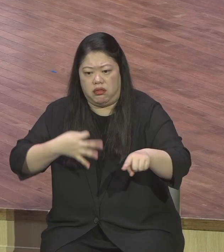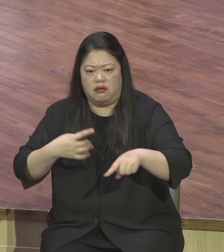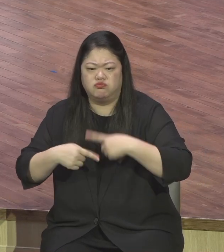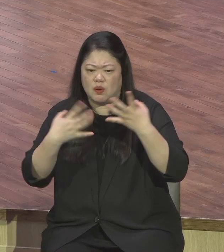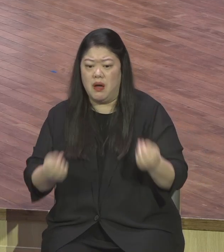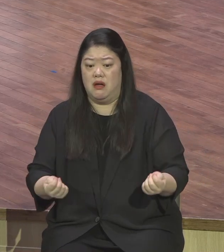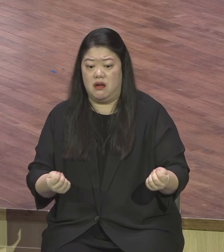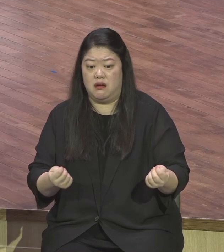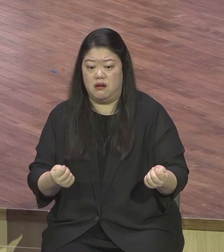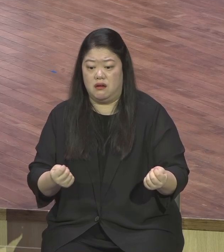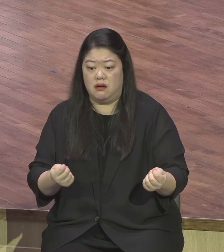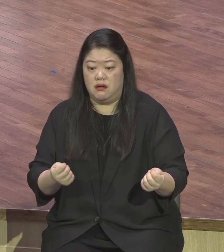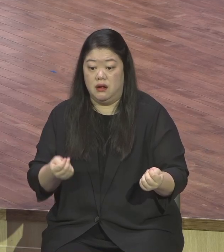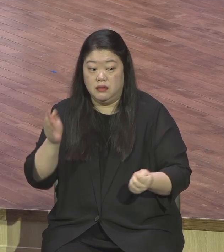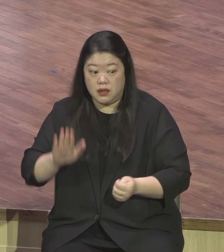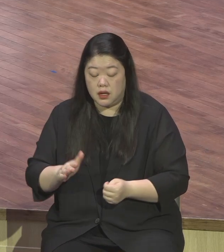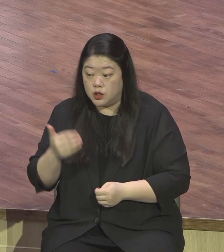같은 업을 하는데 빛이 나